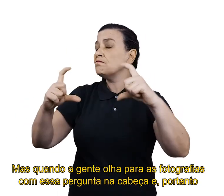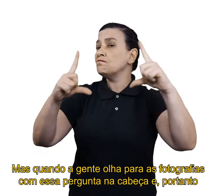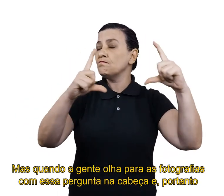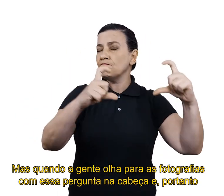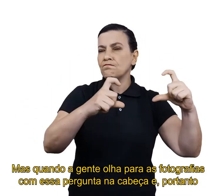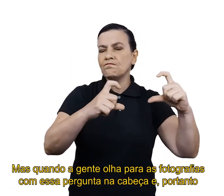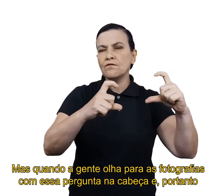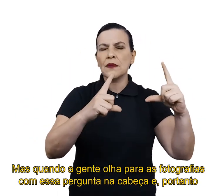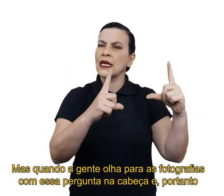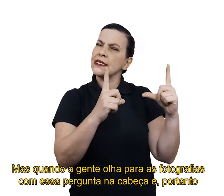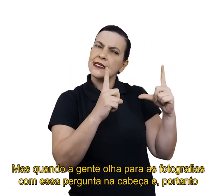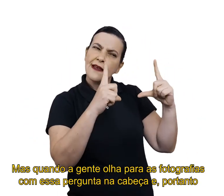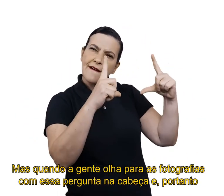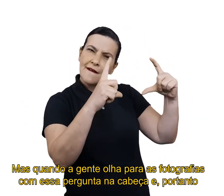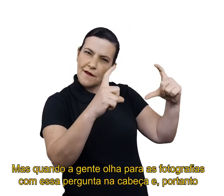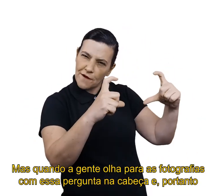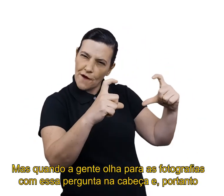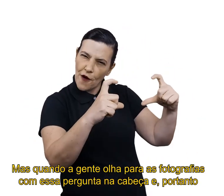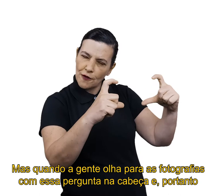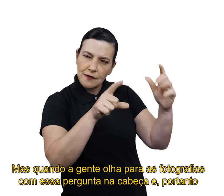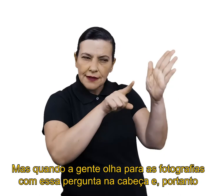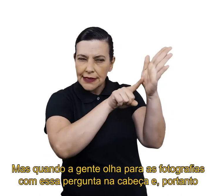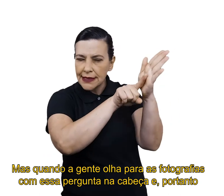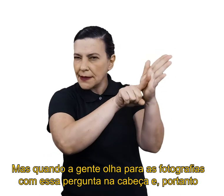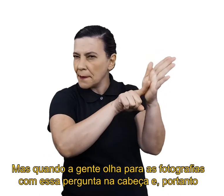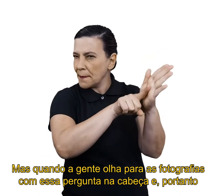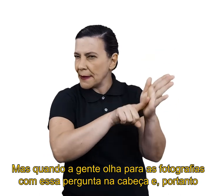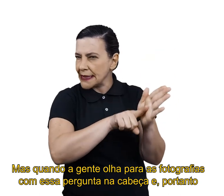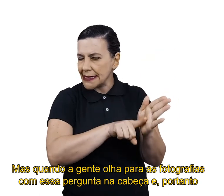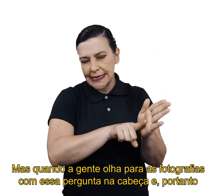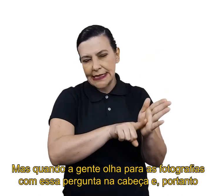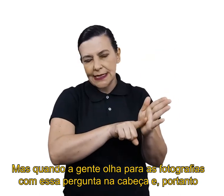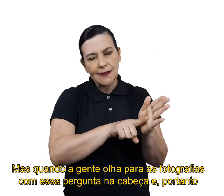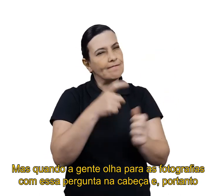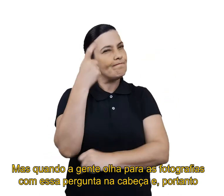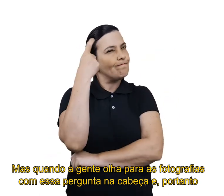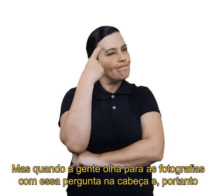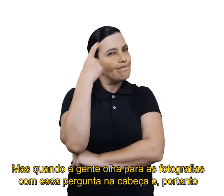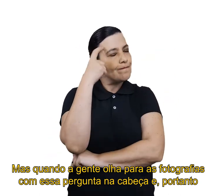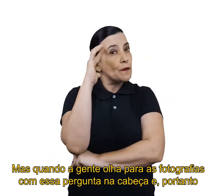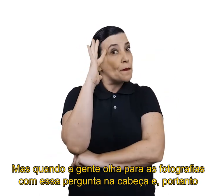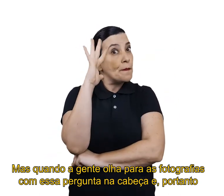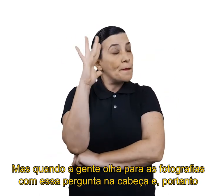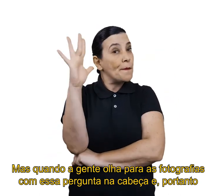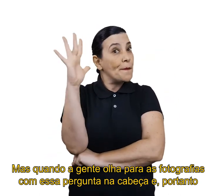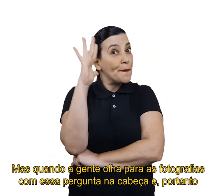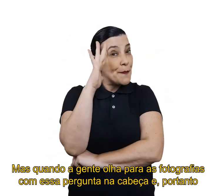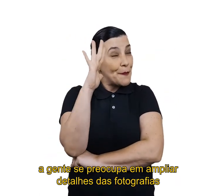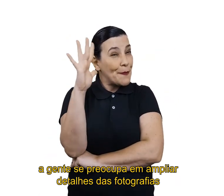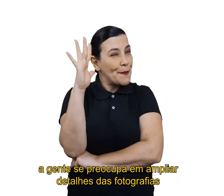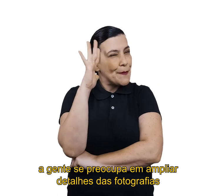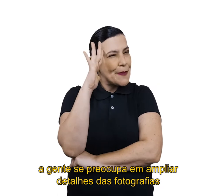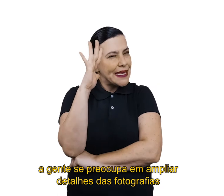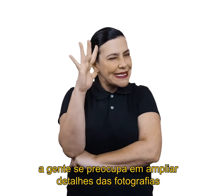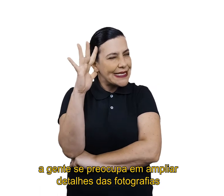Mas, quando a gente olha para as fotografias com essa pergunta na cabeça e, portanto,